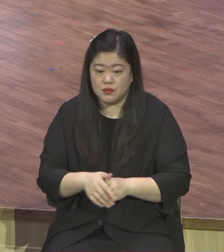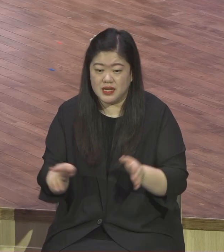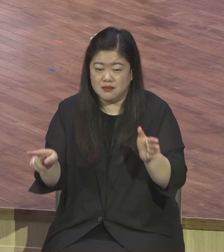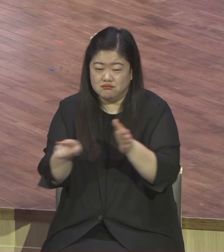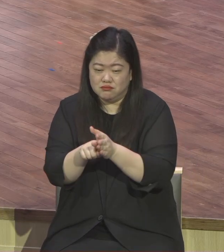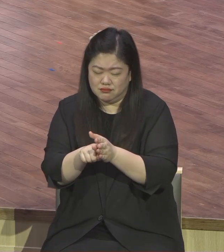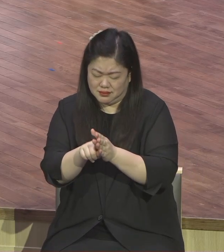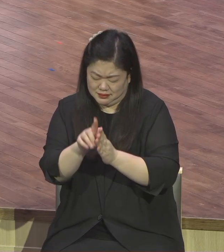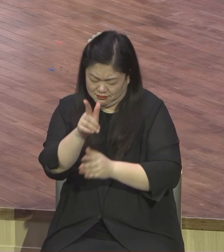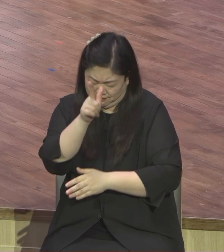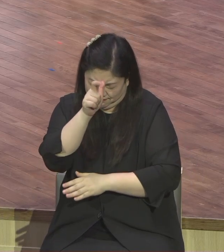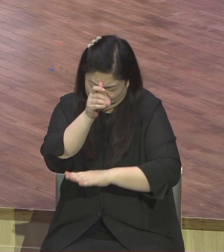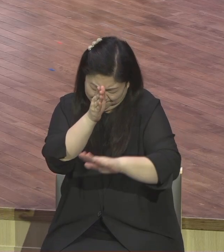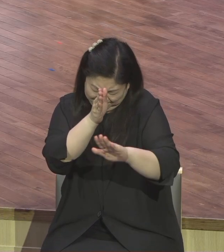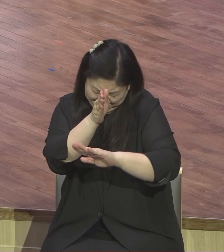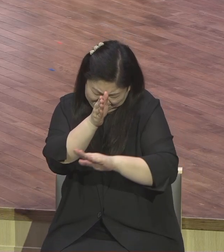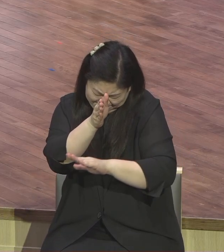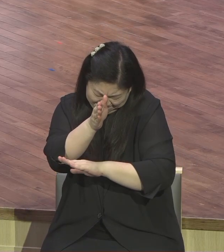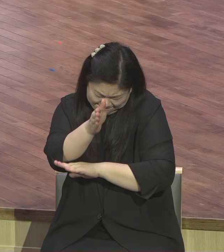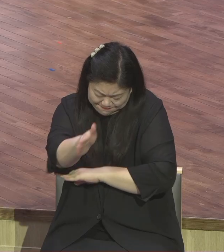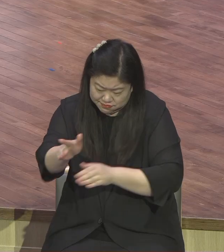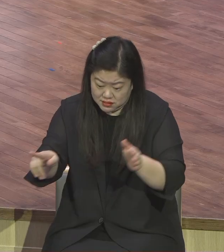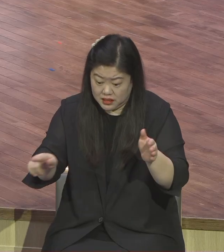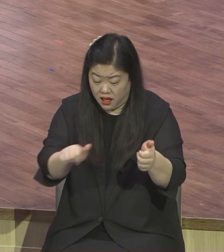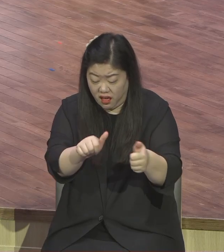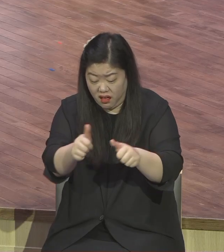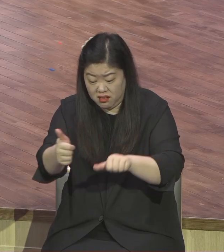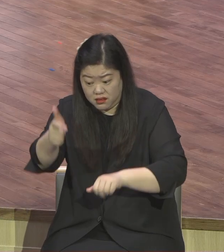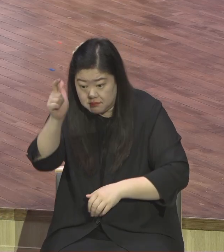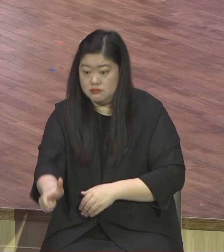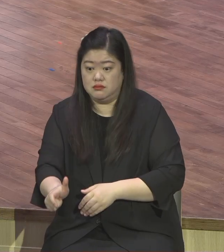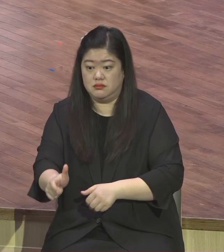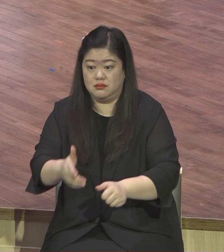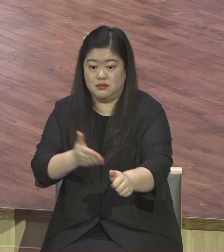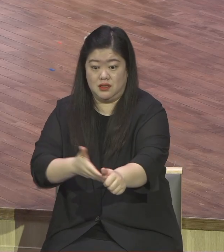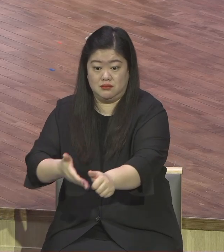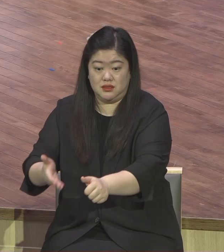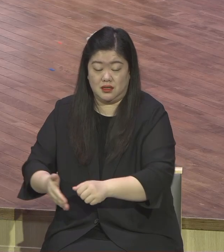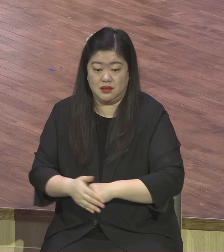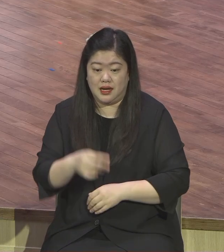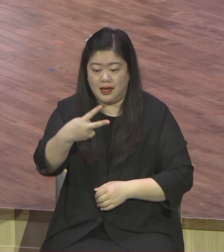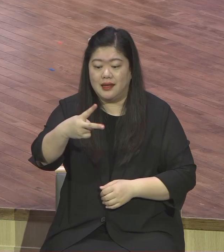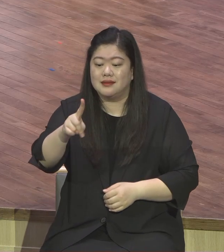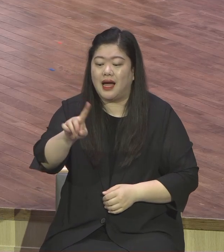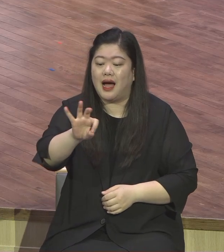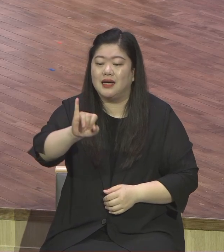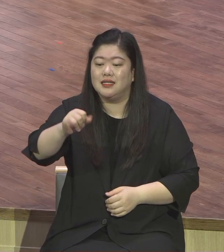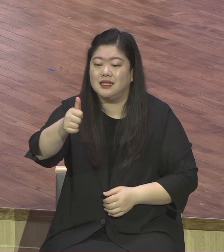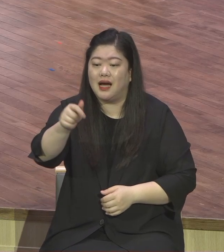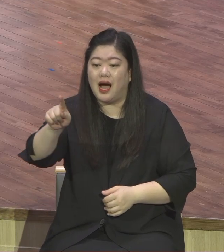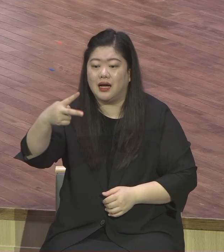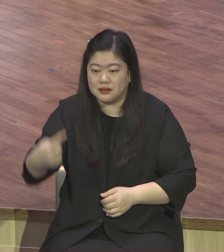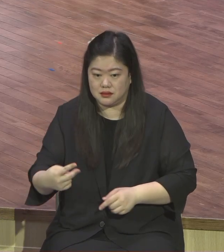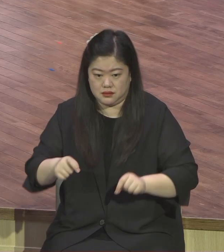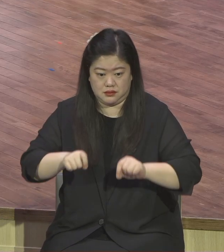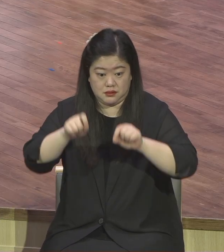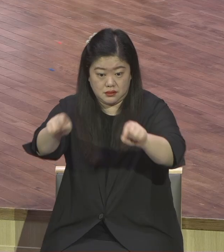그렇게 한번 해보세요 어떤 일이 일어나는가 성경대로요 제가 처음 한 다이하드의 삶은